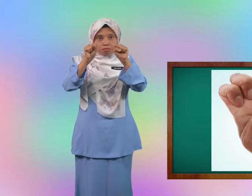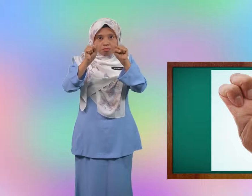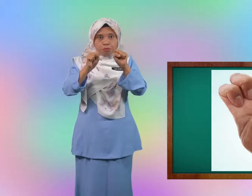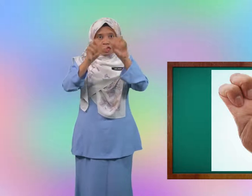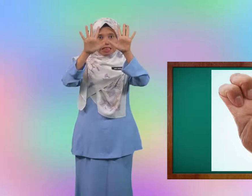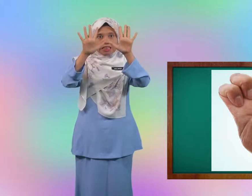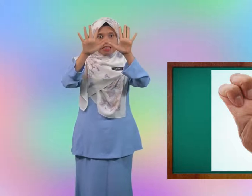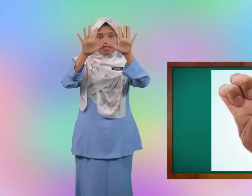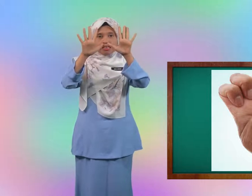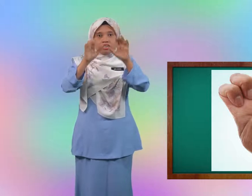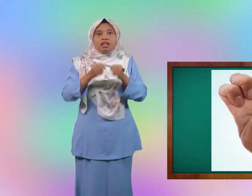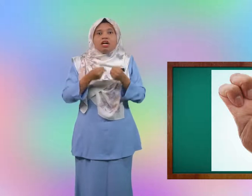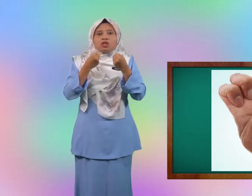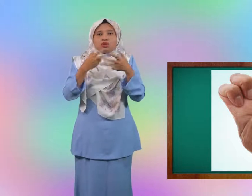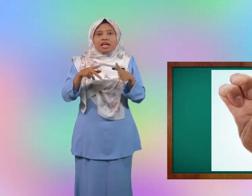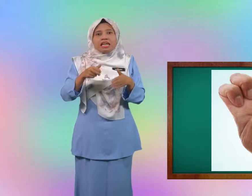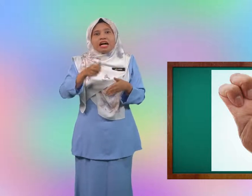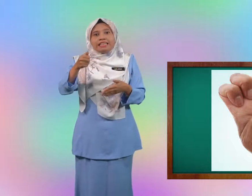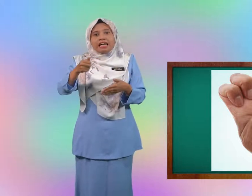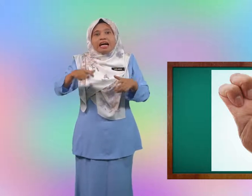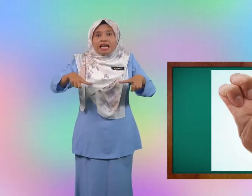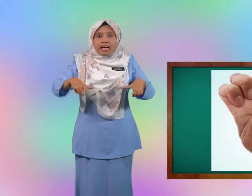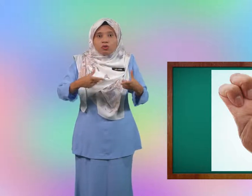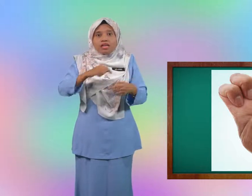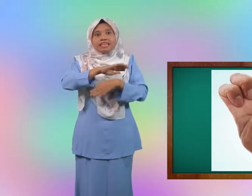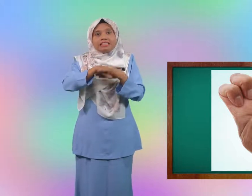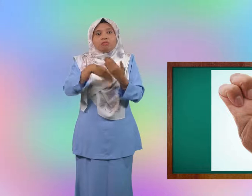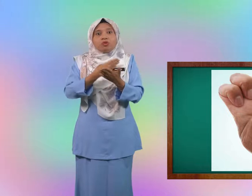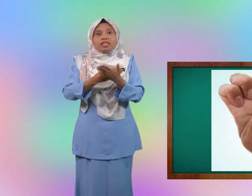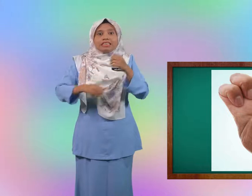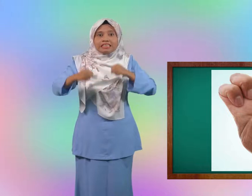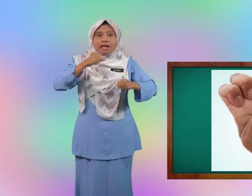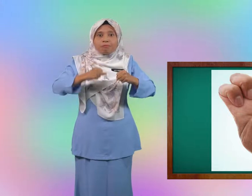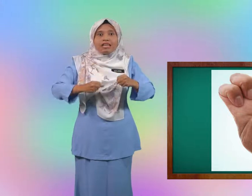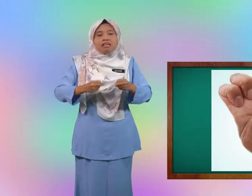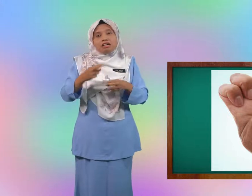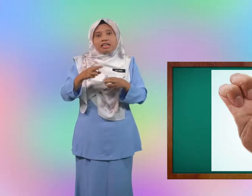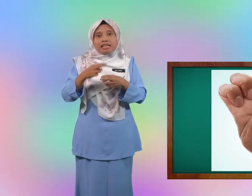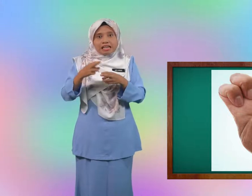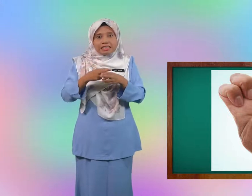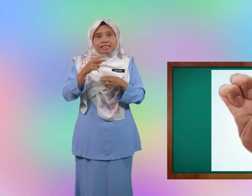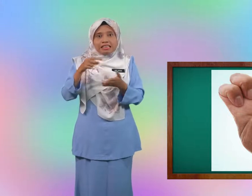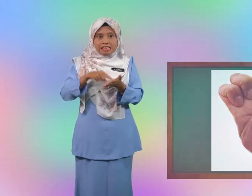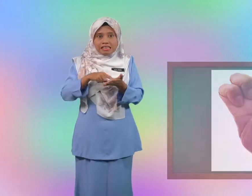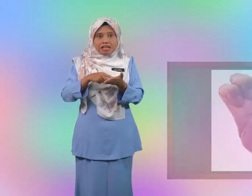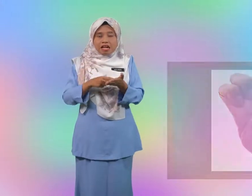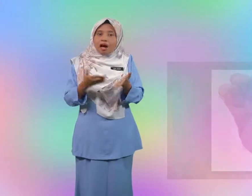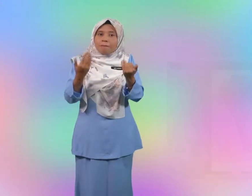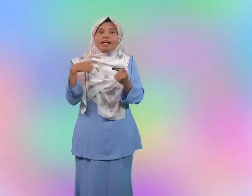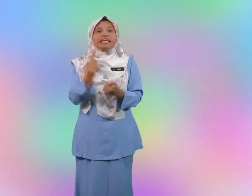Buka. Sudahkah anda lakukan semua senaman ringkas ini? Mari